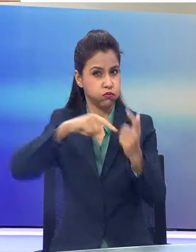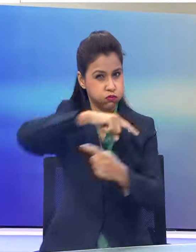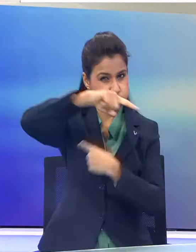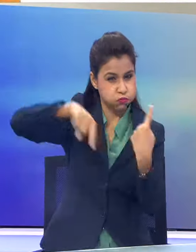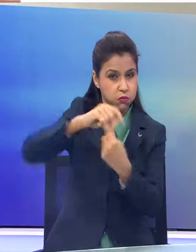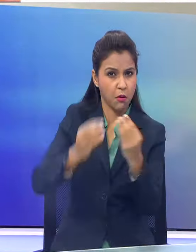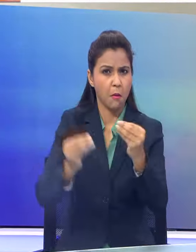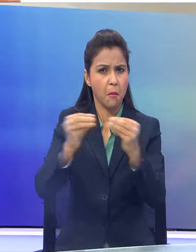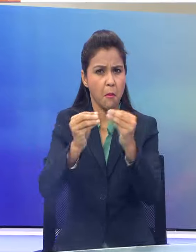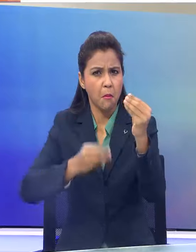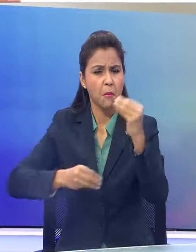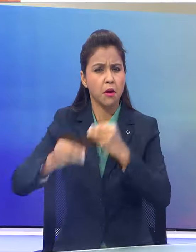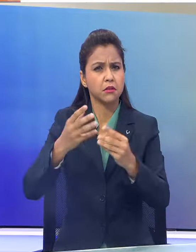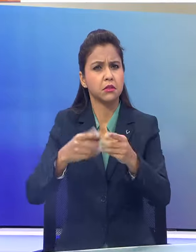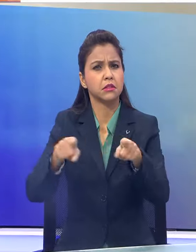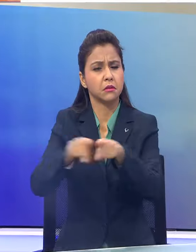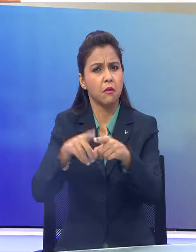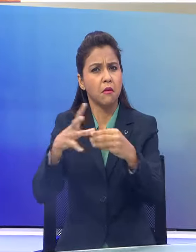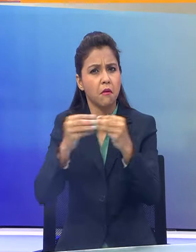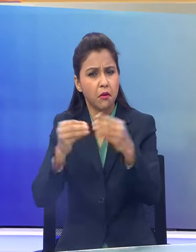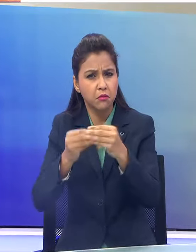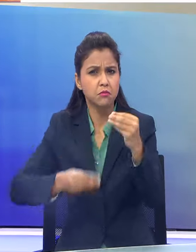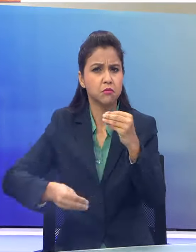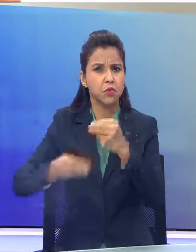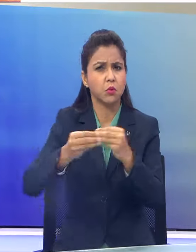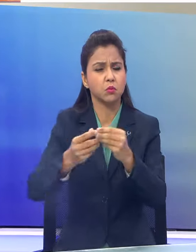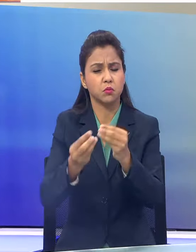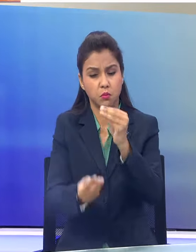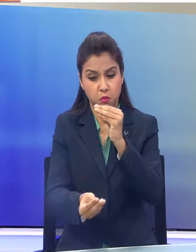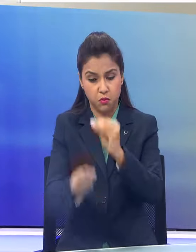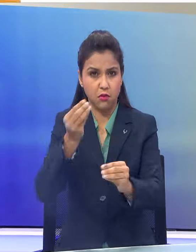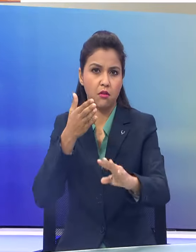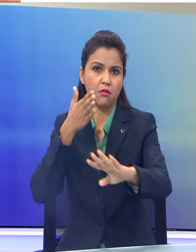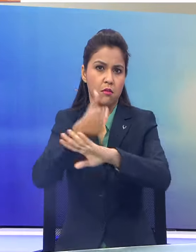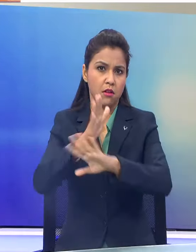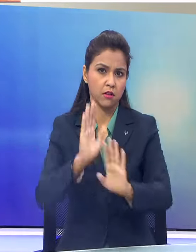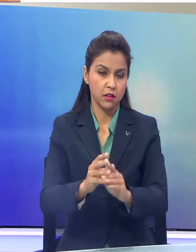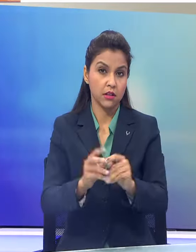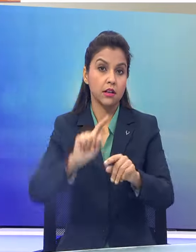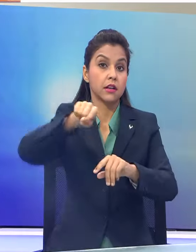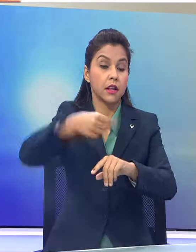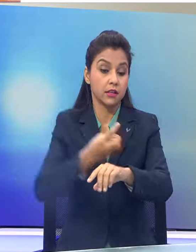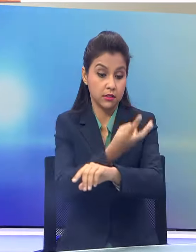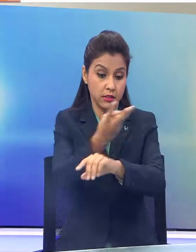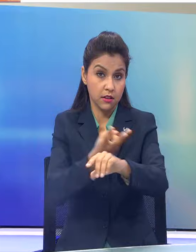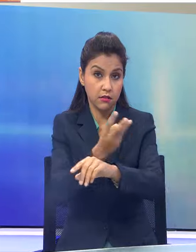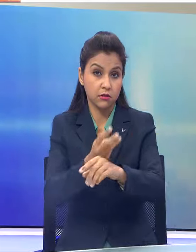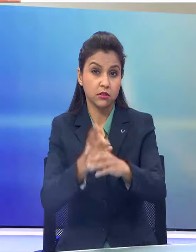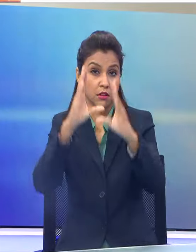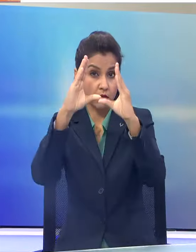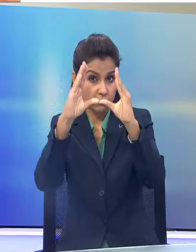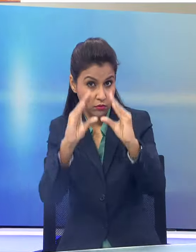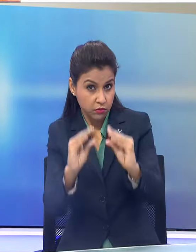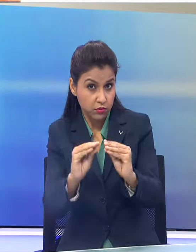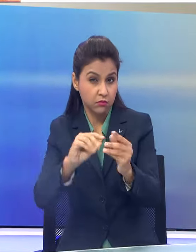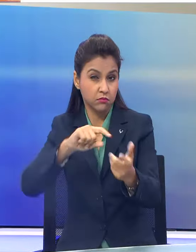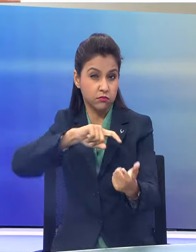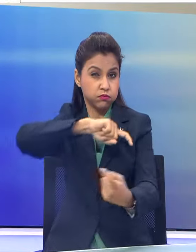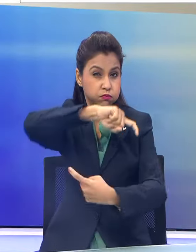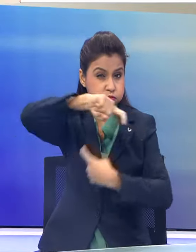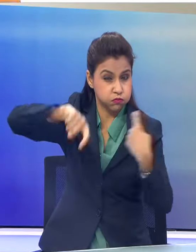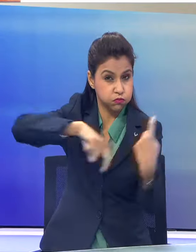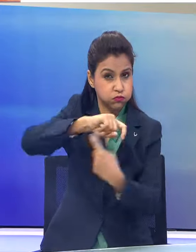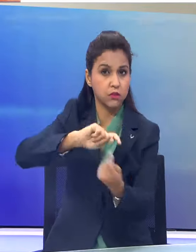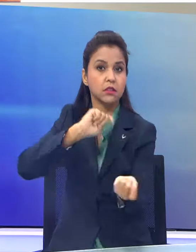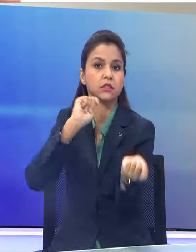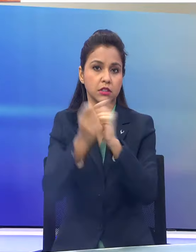बांगला देश और पश्चिब बंगाल की किनारों को पार कर रहा है अगले तीन घंटों के दोरान इसके कमजोर होकर चकरवाती तूफान